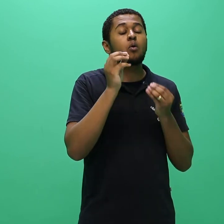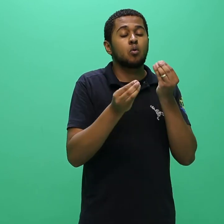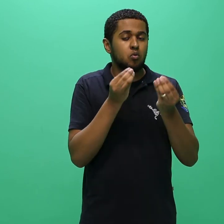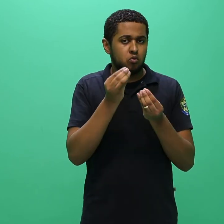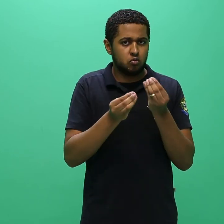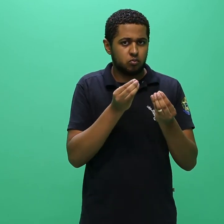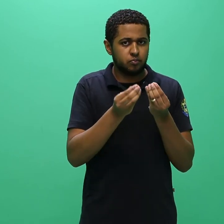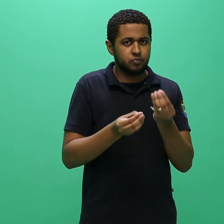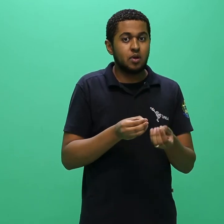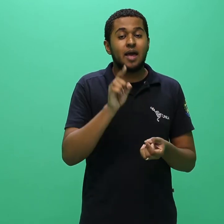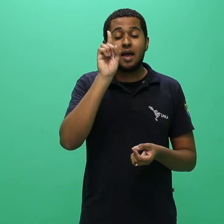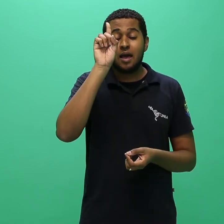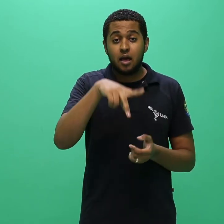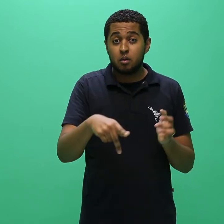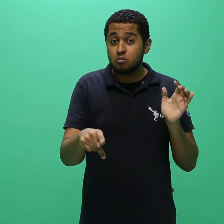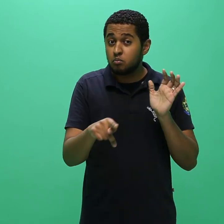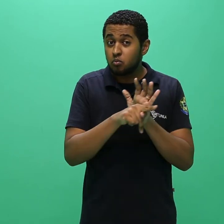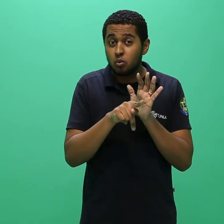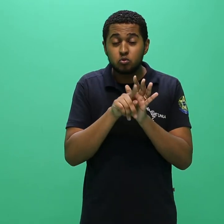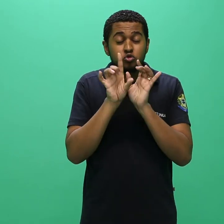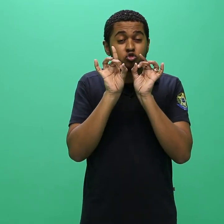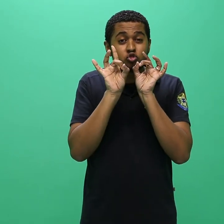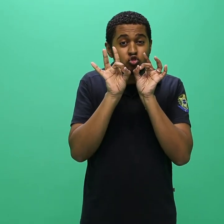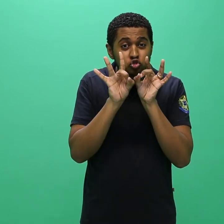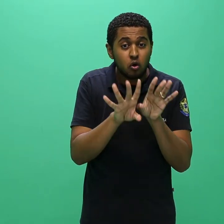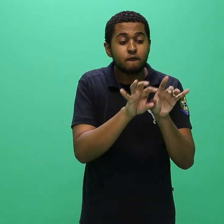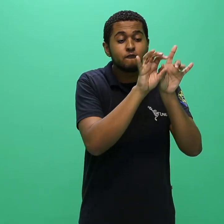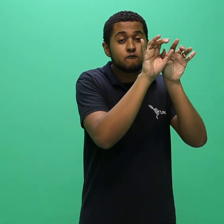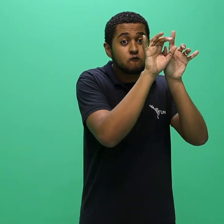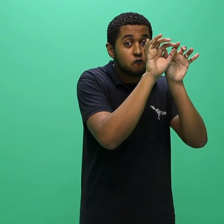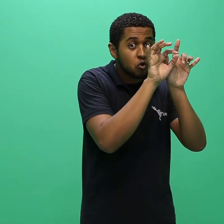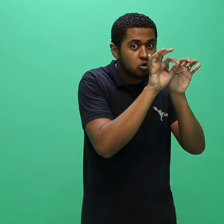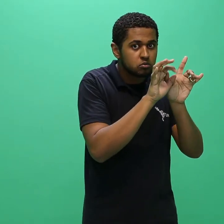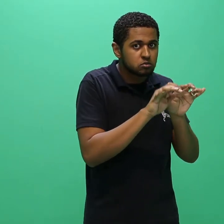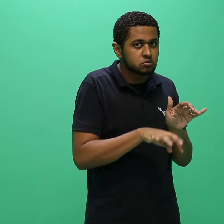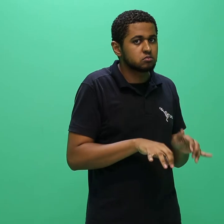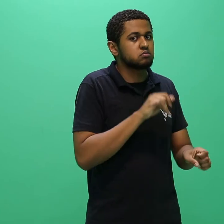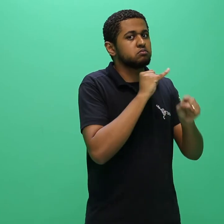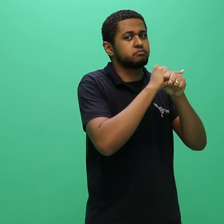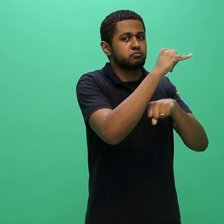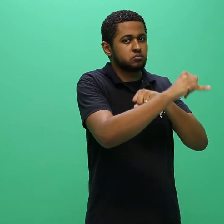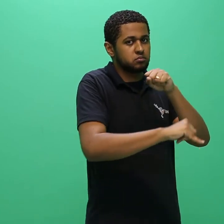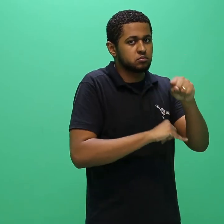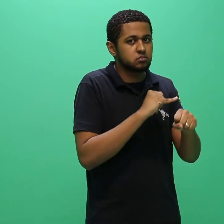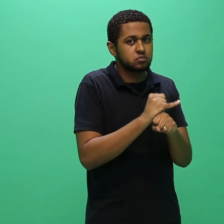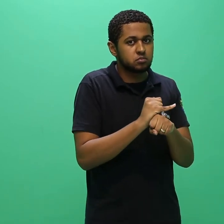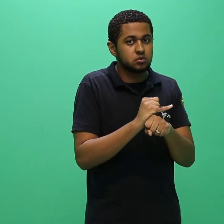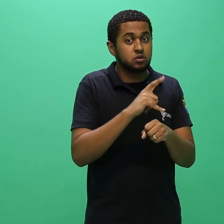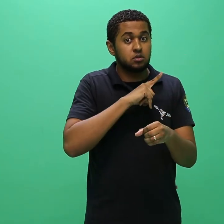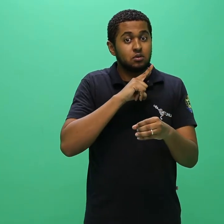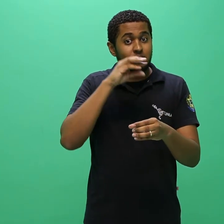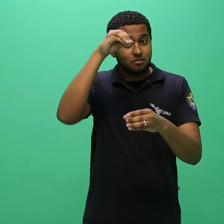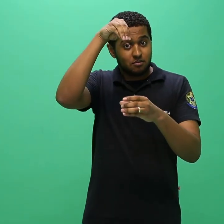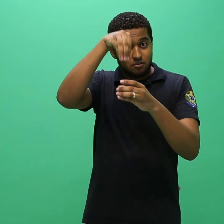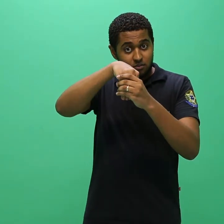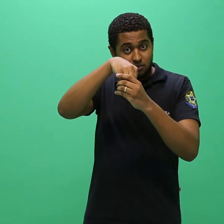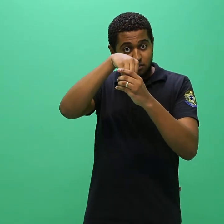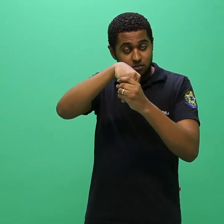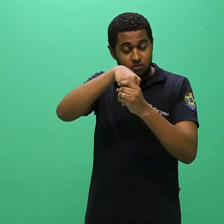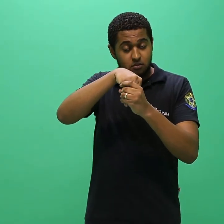será realizado exclusivamente por formulário eletrônico online disponibilizado